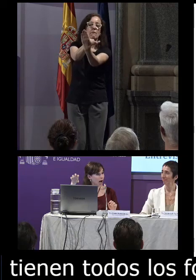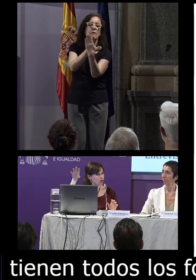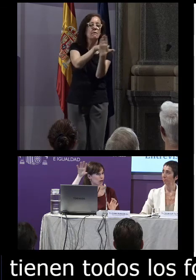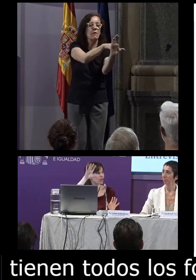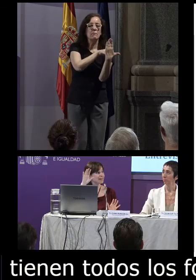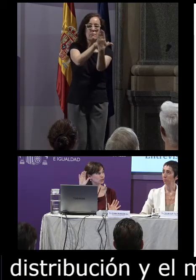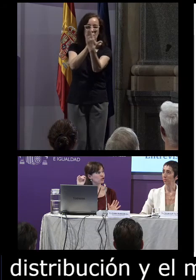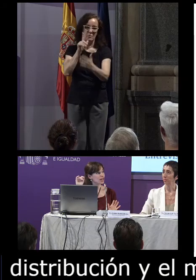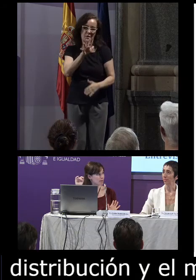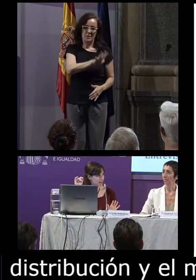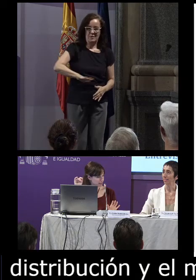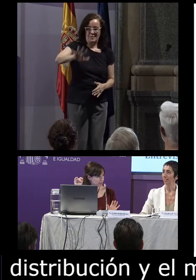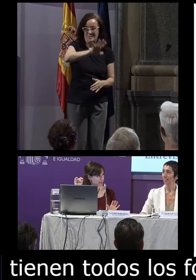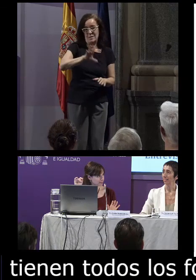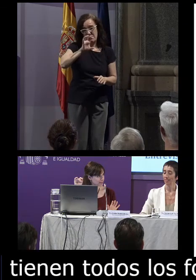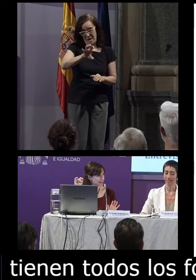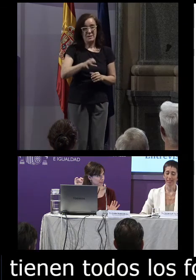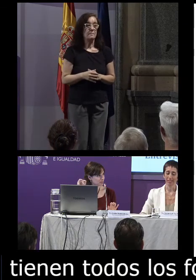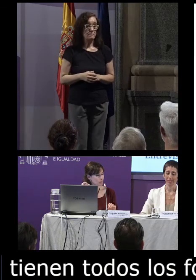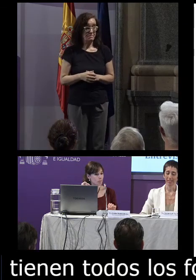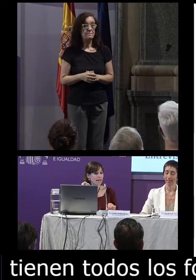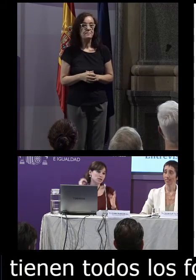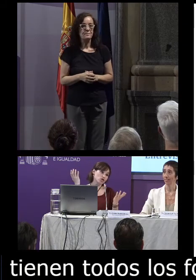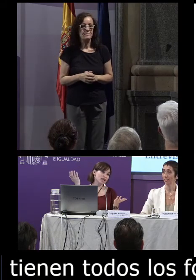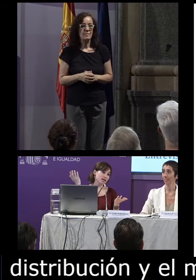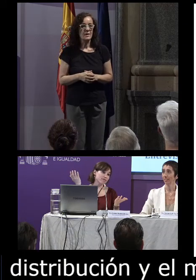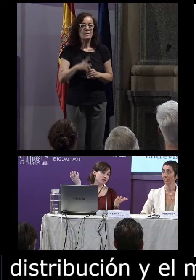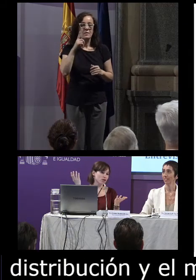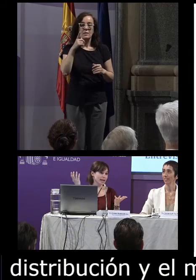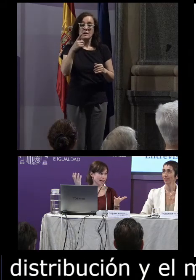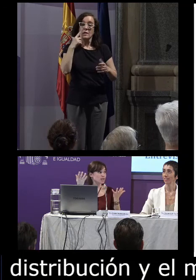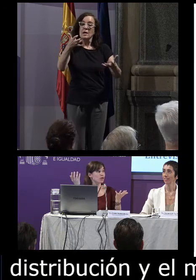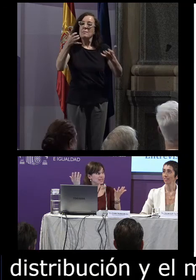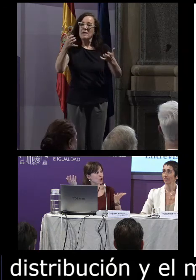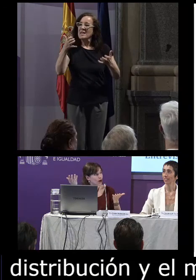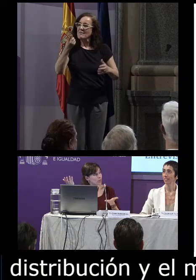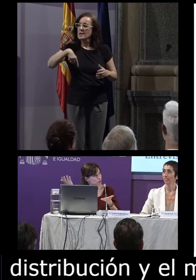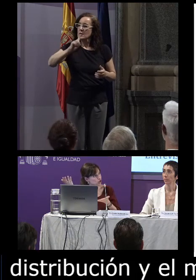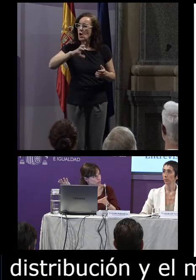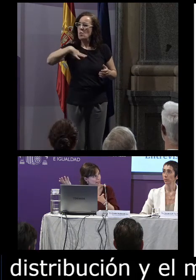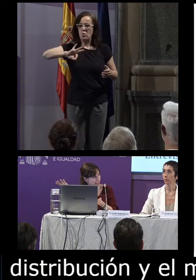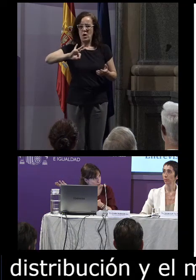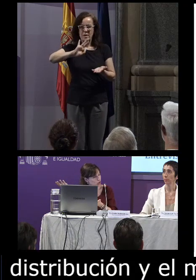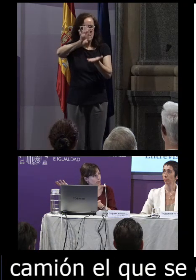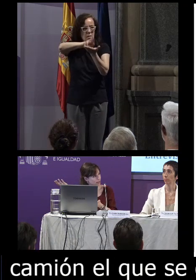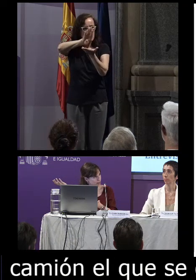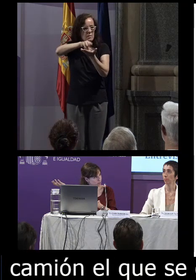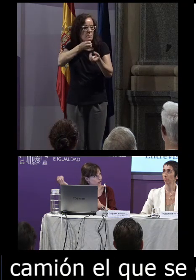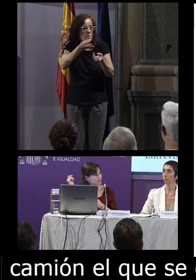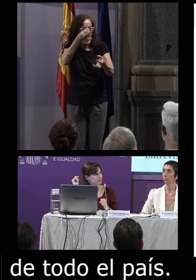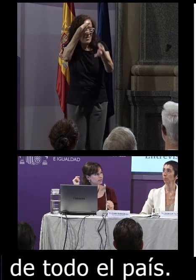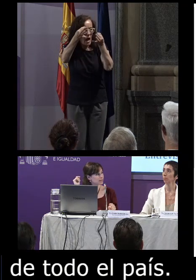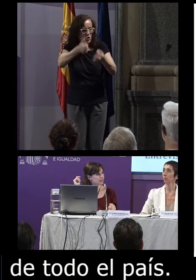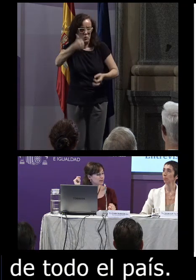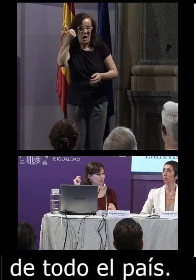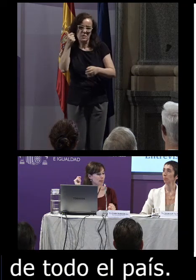a lo largo del territorio del país esto tiene el beneficio de que así puedes recoger muchos más datos en principio